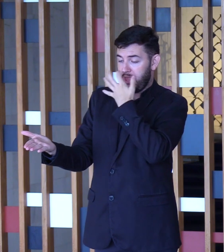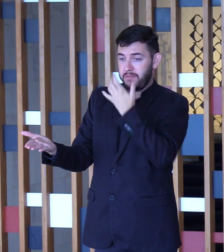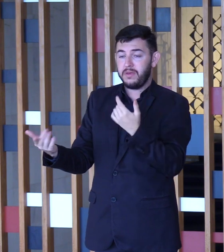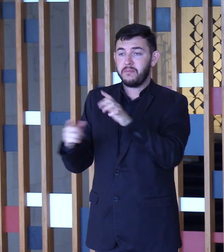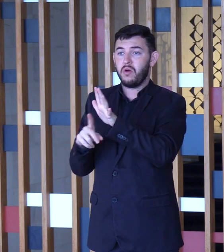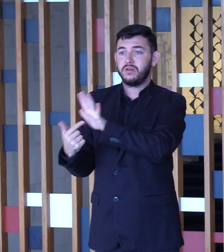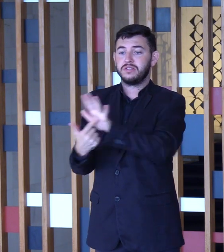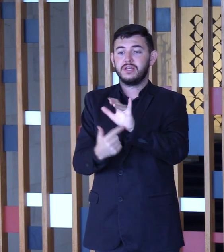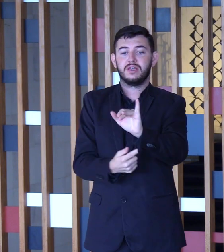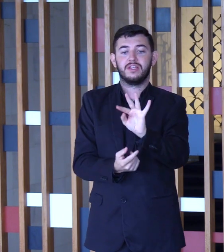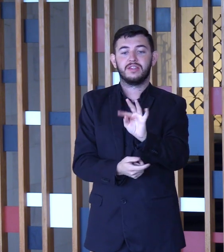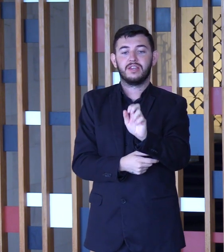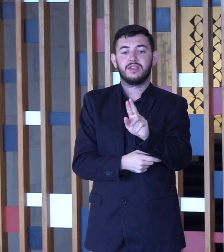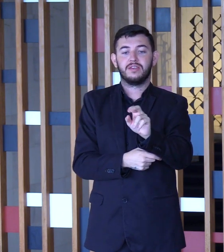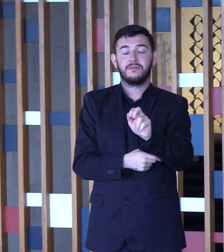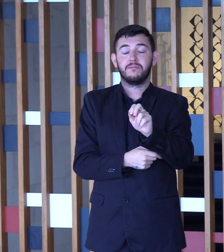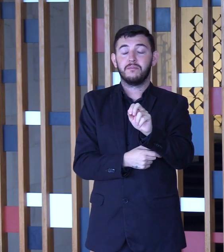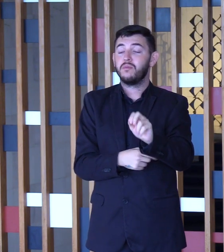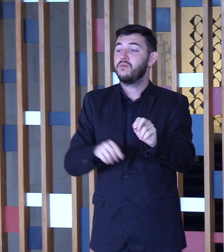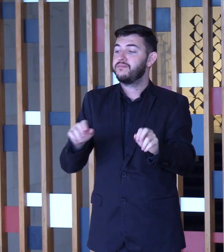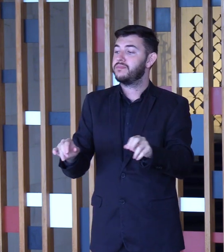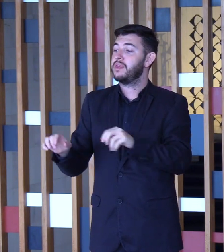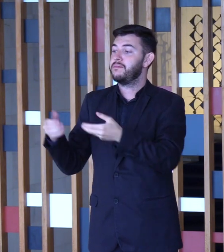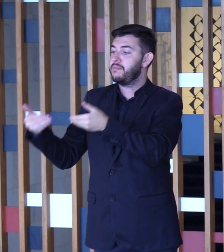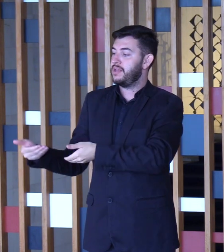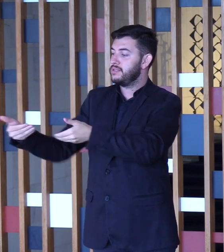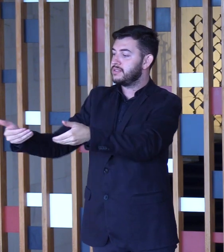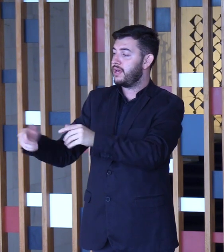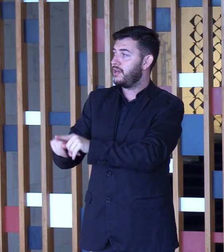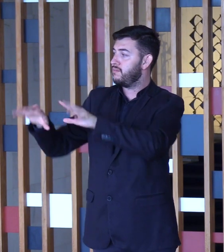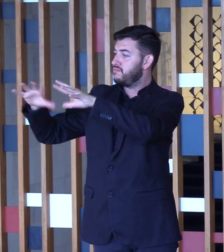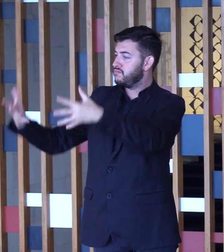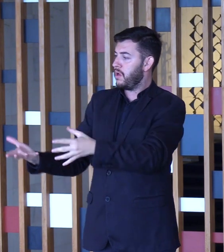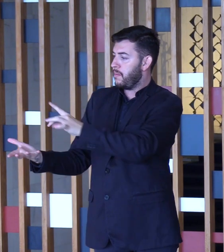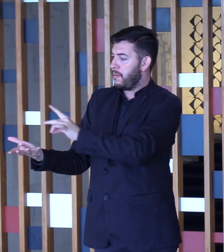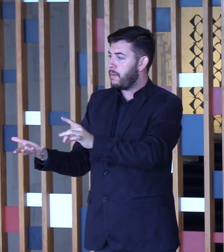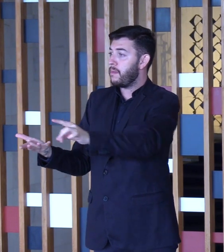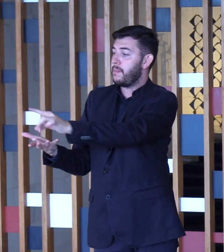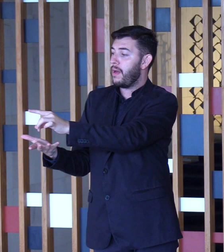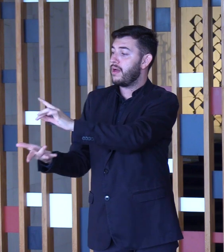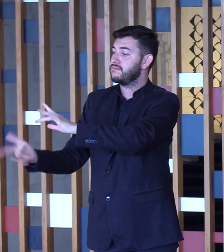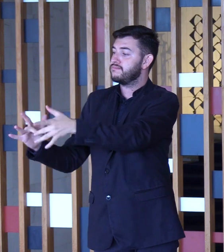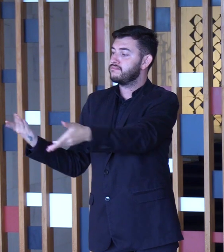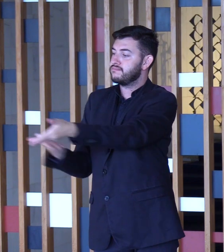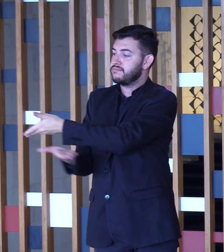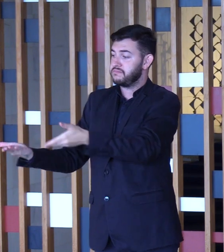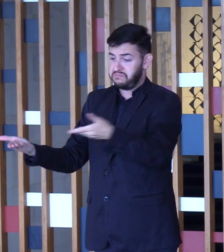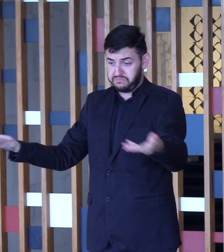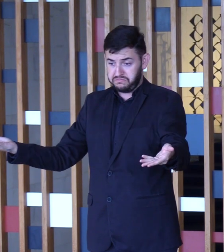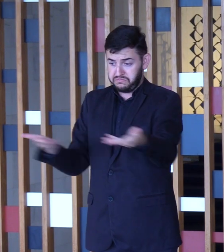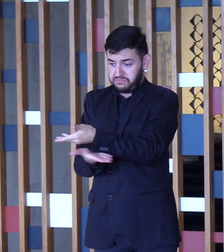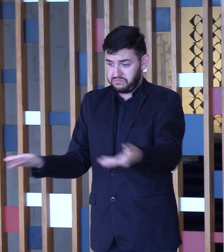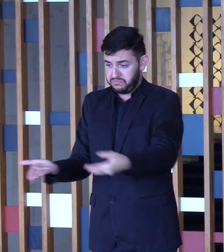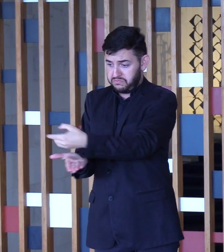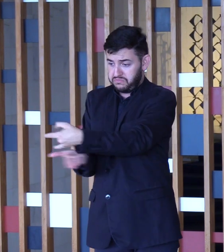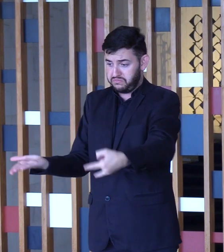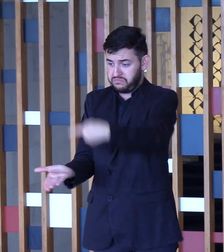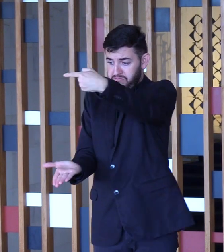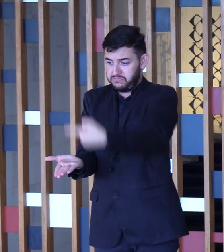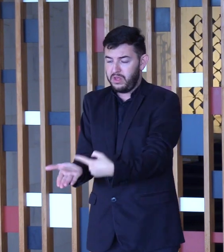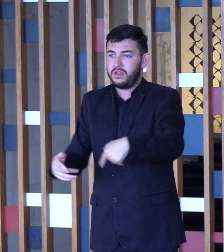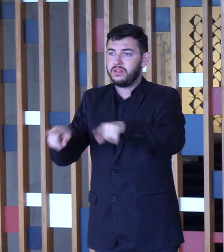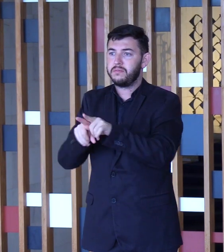Binacional e o Ministério das Relações Exteriores. Como bem demonstra a exposição Itaipu, uma obra diplomática,